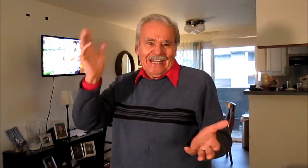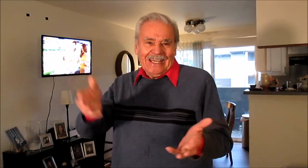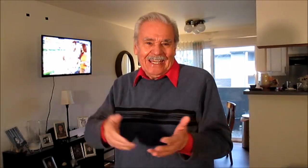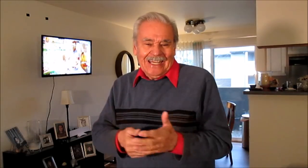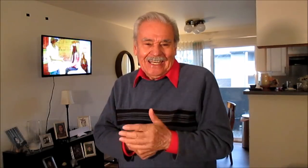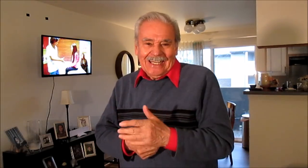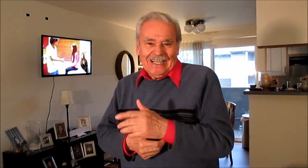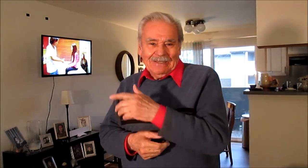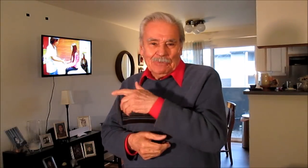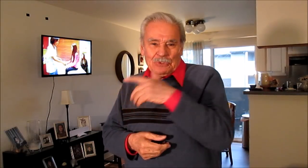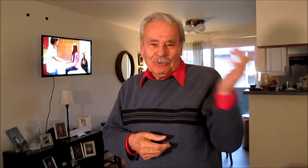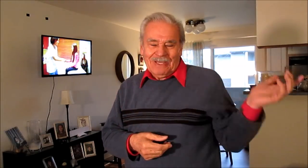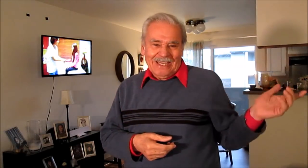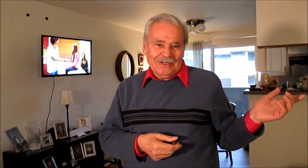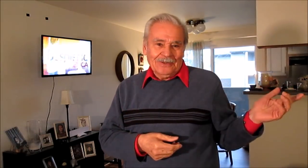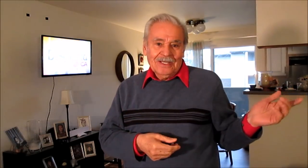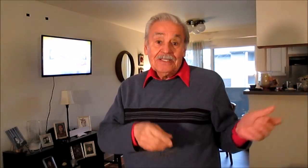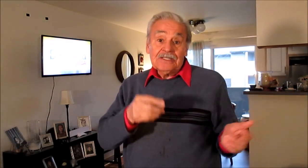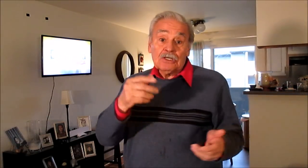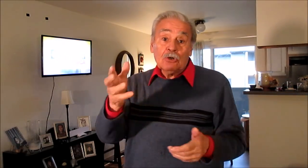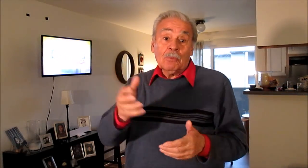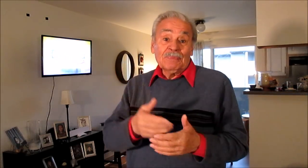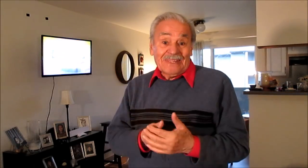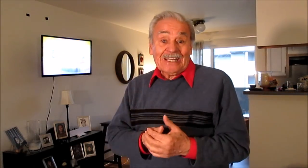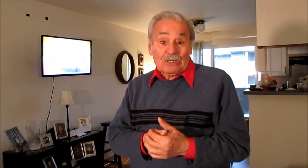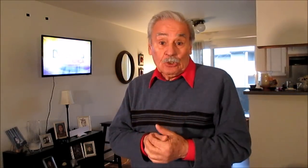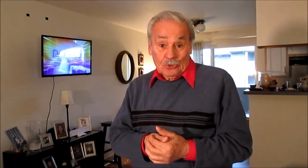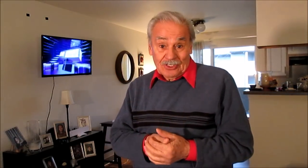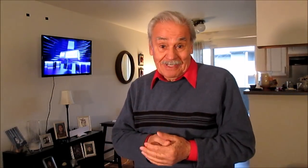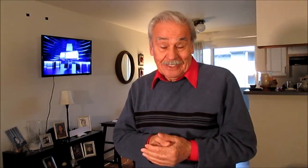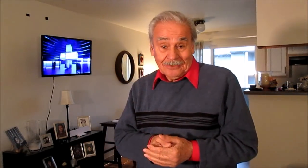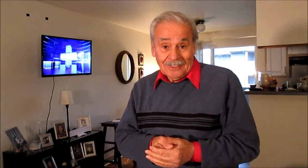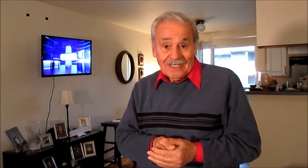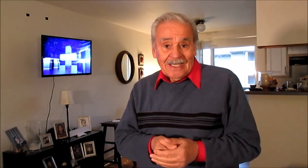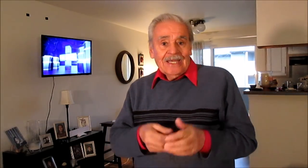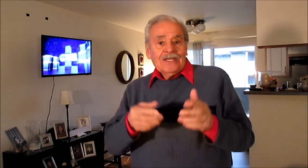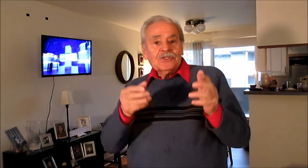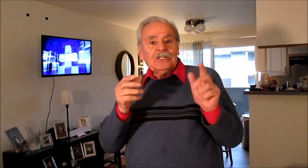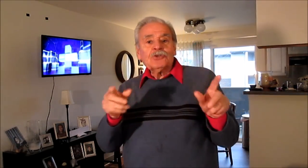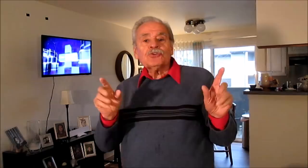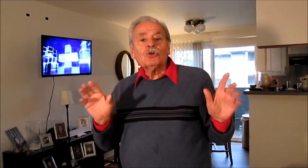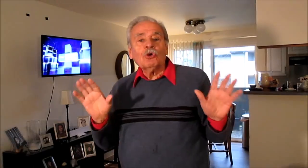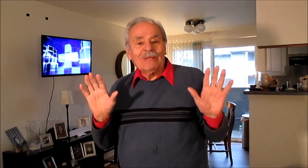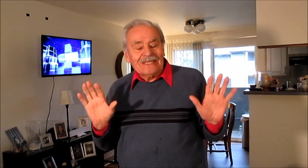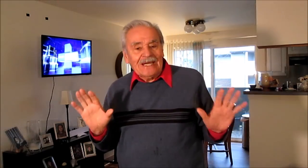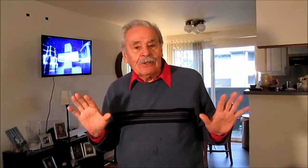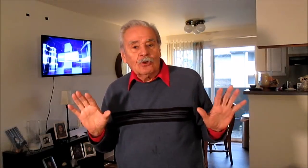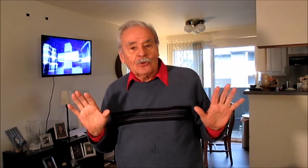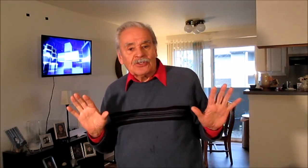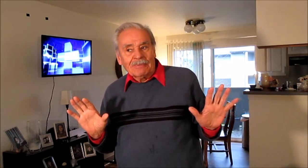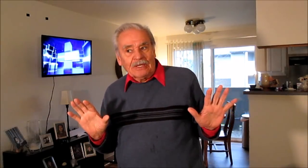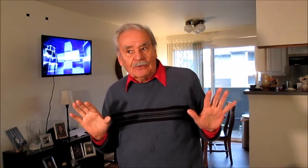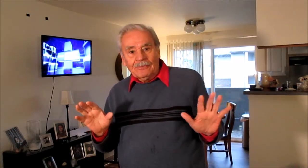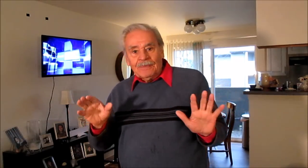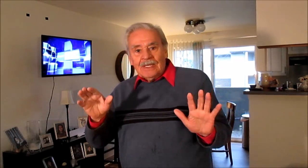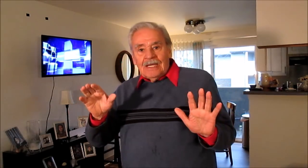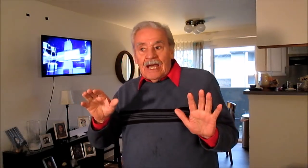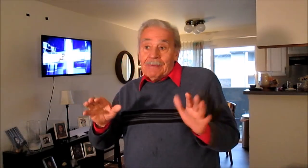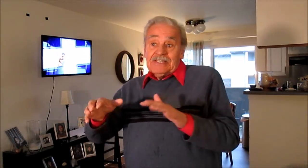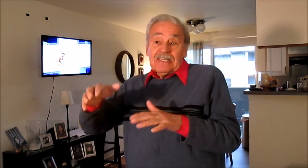línea ni mucho menos, sino comentarlo con los amigos. Estos son comentarios con los amigos. A veces